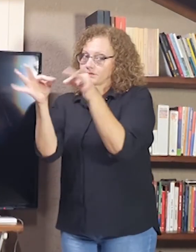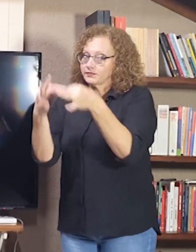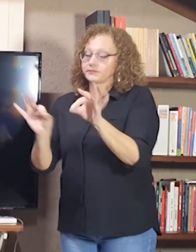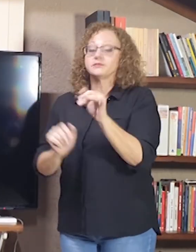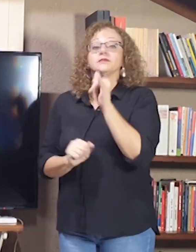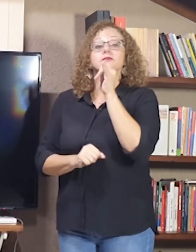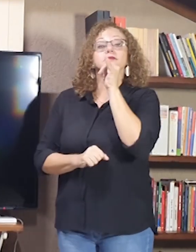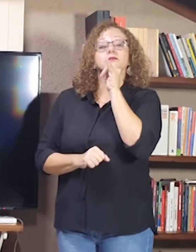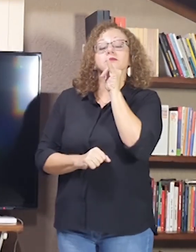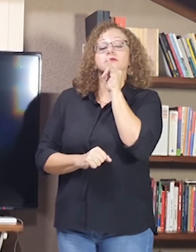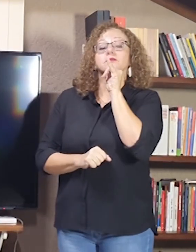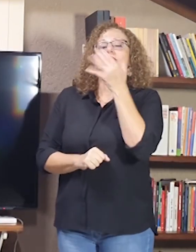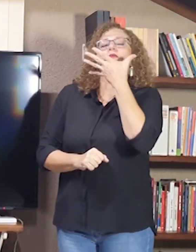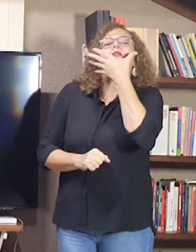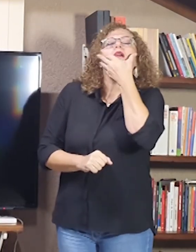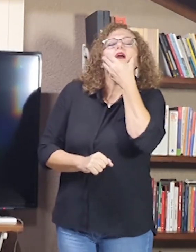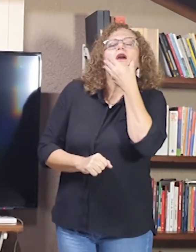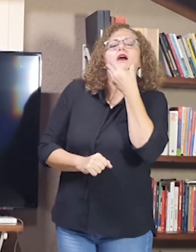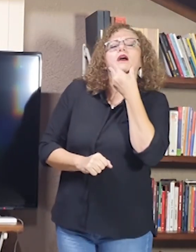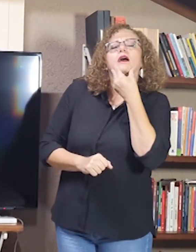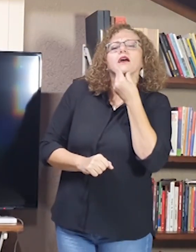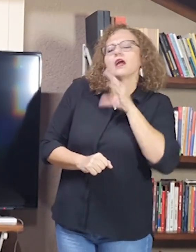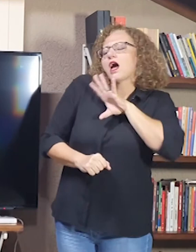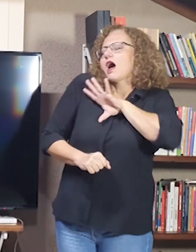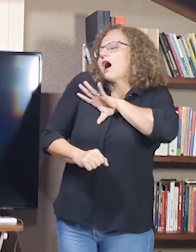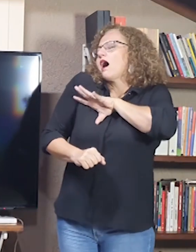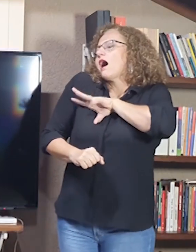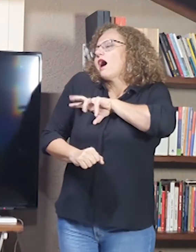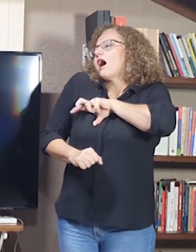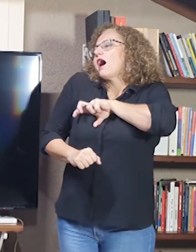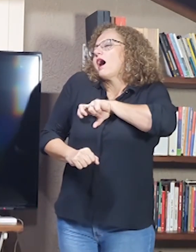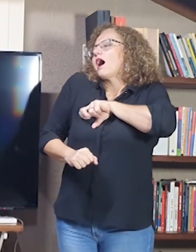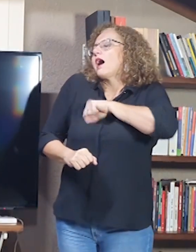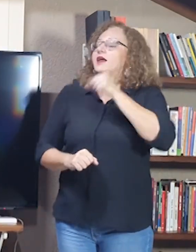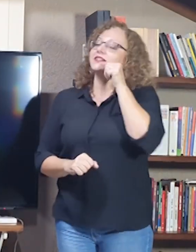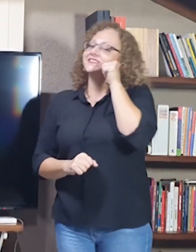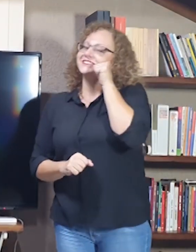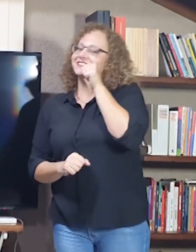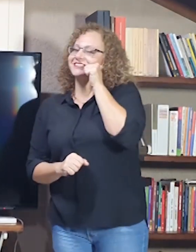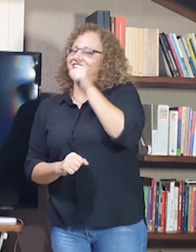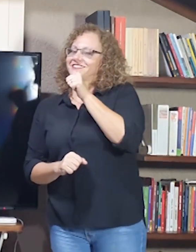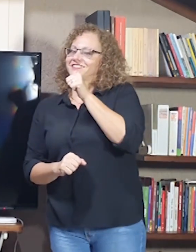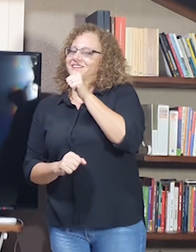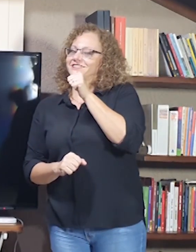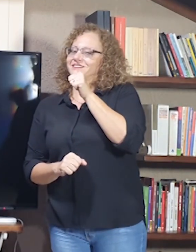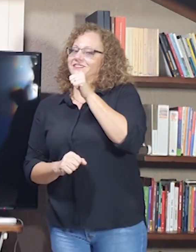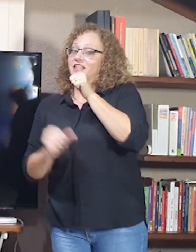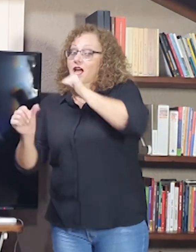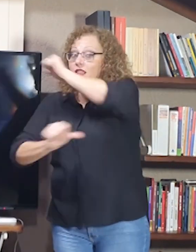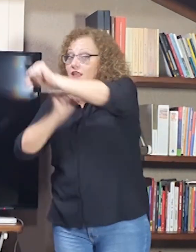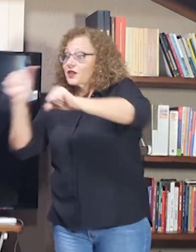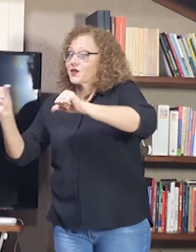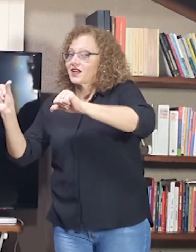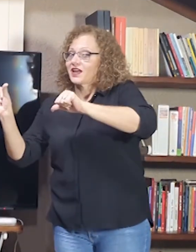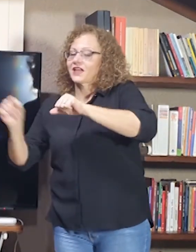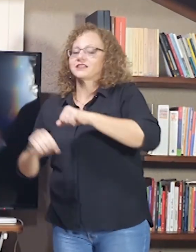exemplo, homem amar mulher. Se eu trocar mulher, amar